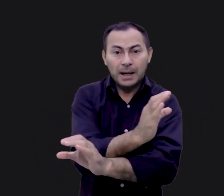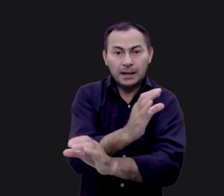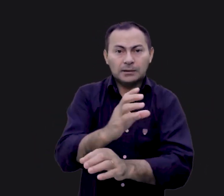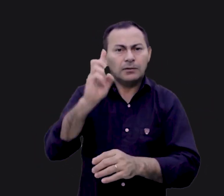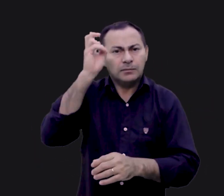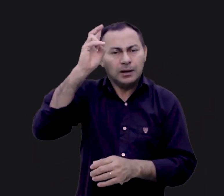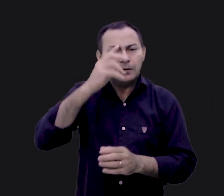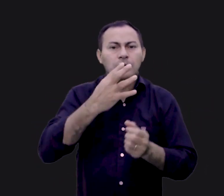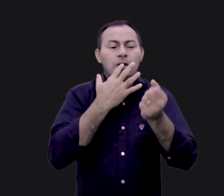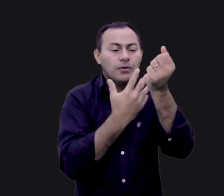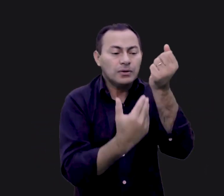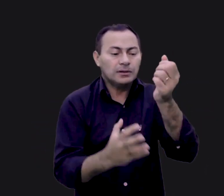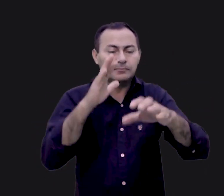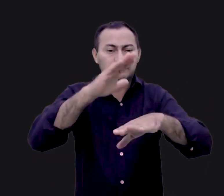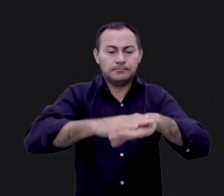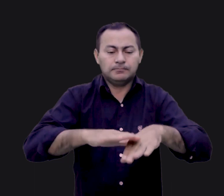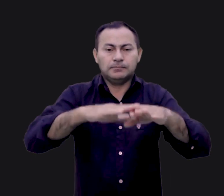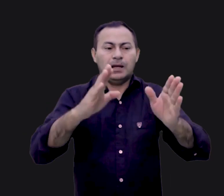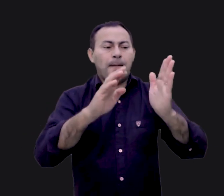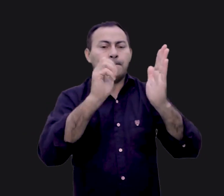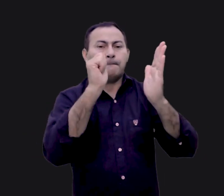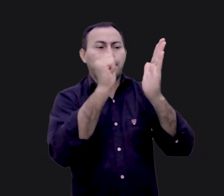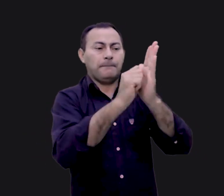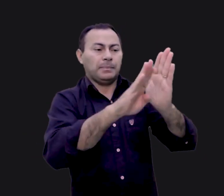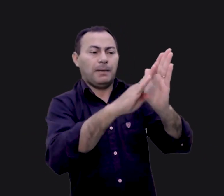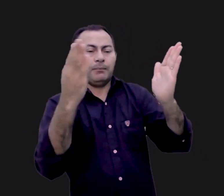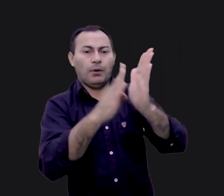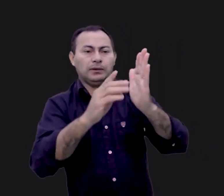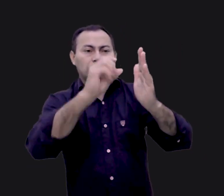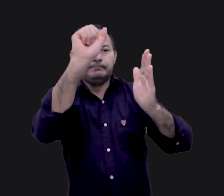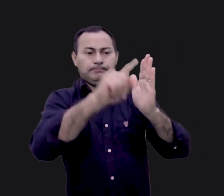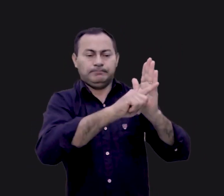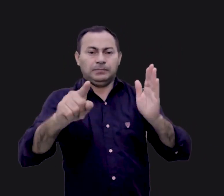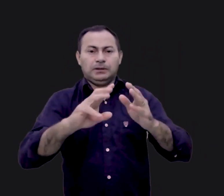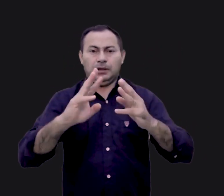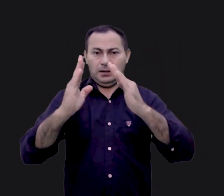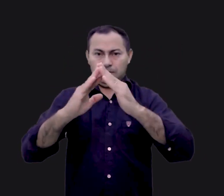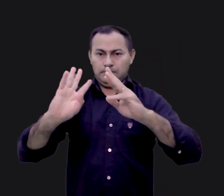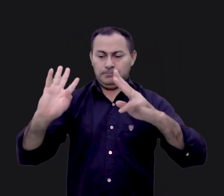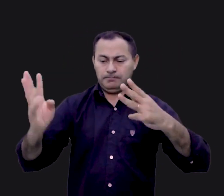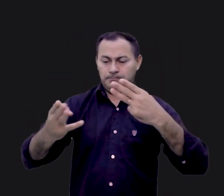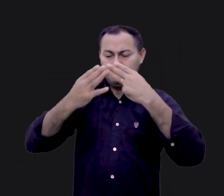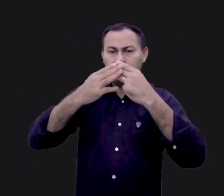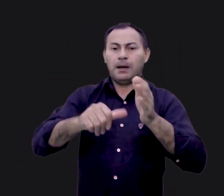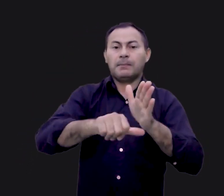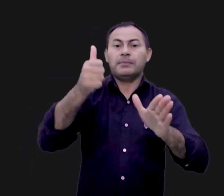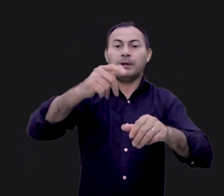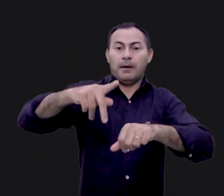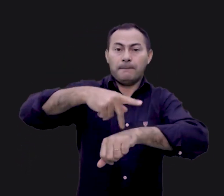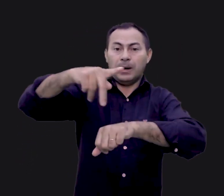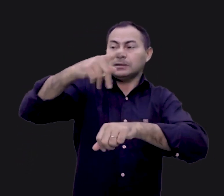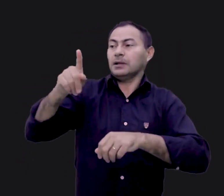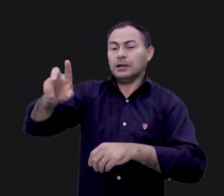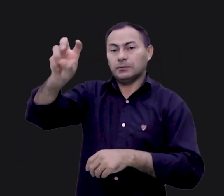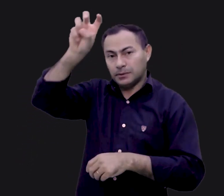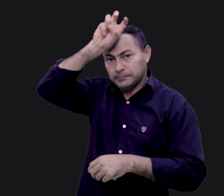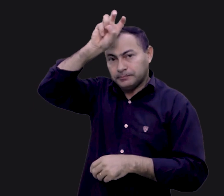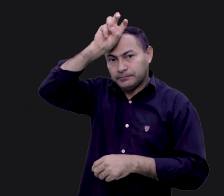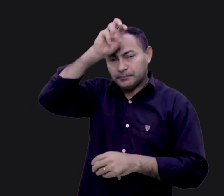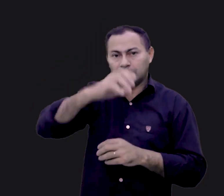aprendemos sobre o sangue colocado no batente das portas das casas dos judeus na primeira Páscoa, lá no Egito. Os